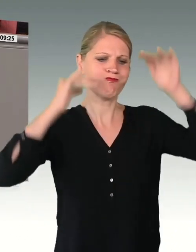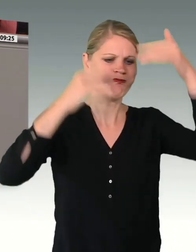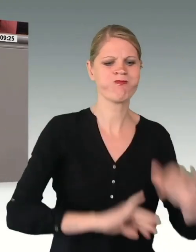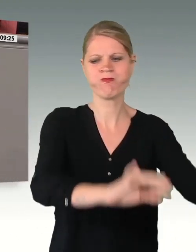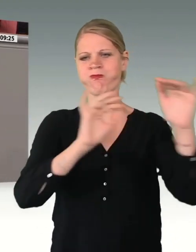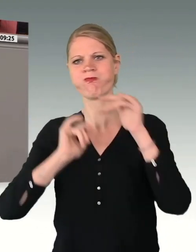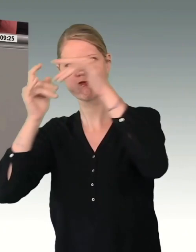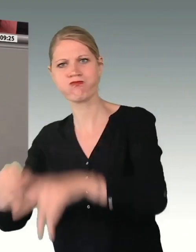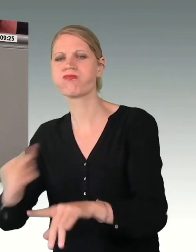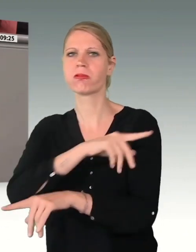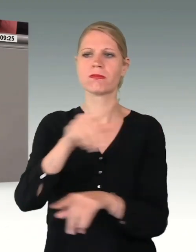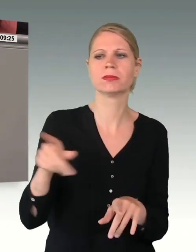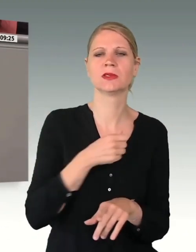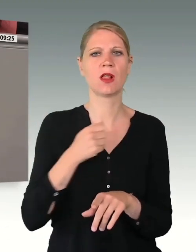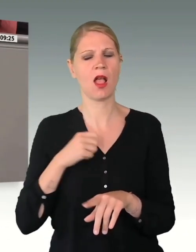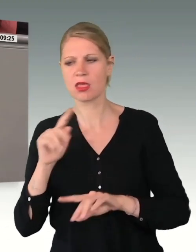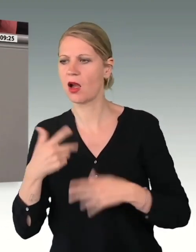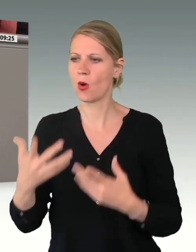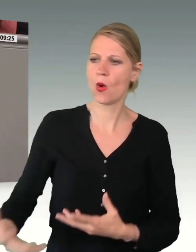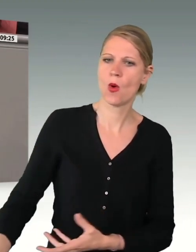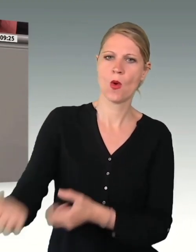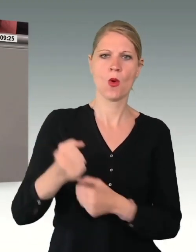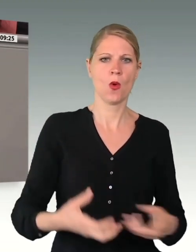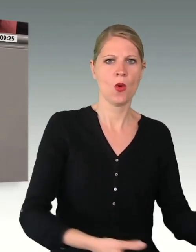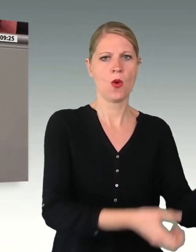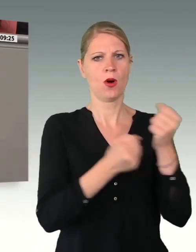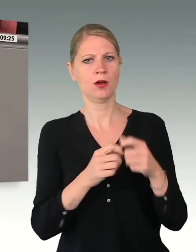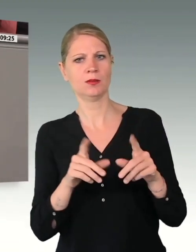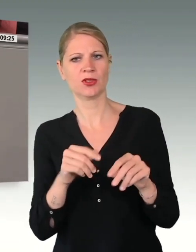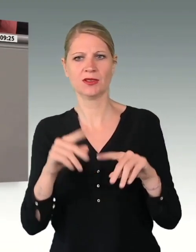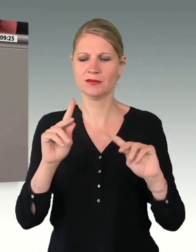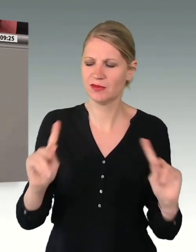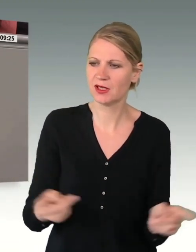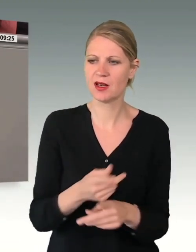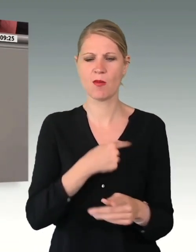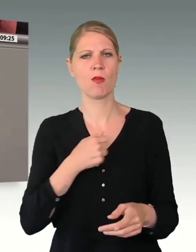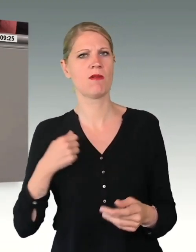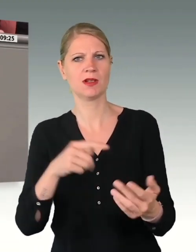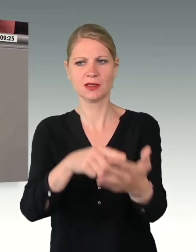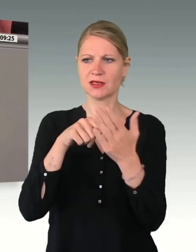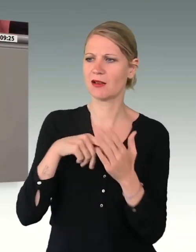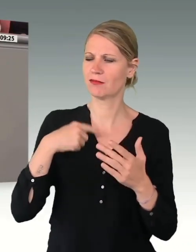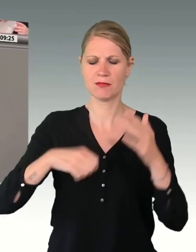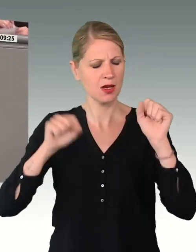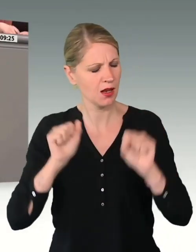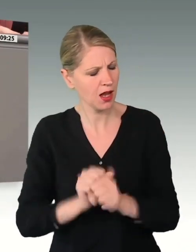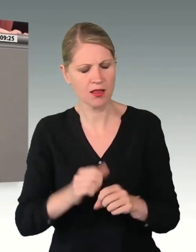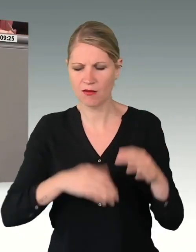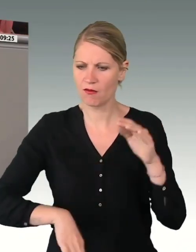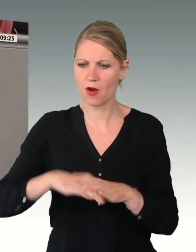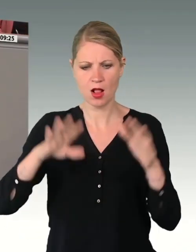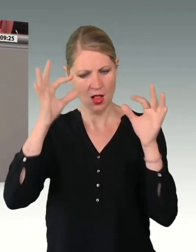hat uns die Bundeswehr bewiesen, dass wir uns stets auf sie verlassen können. Dies ist auch in der breiten Gesellschaft so wahrgenommen worden.